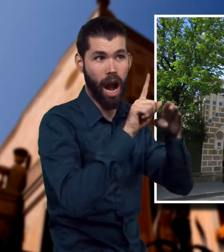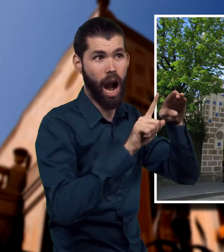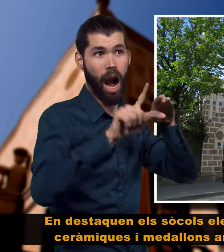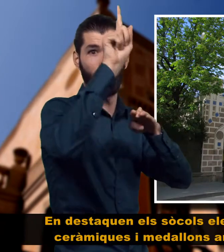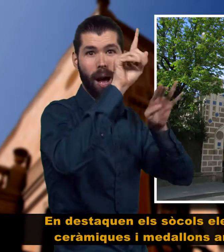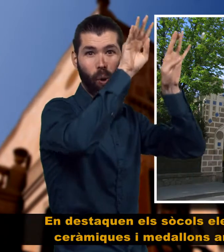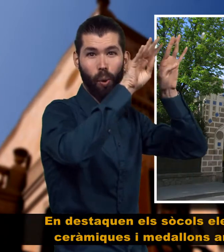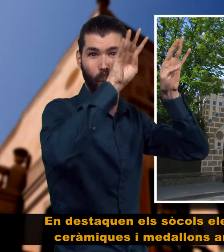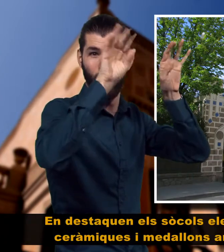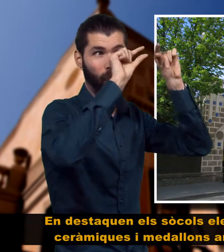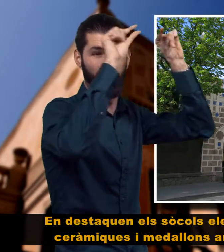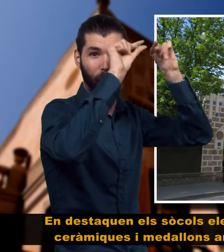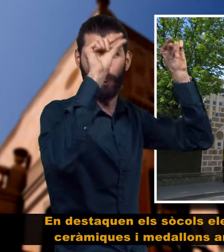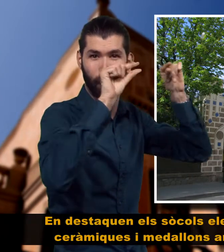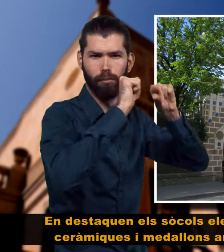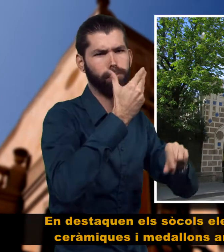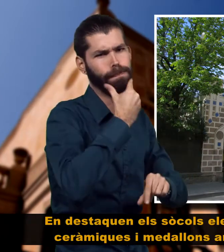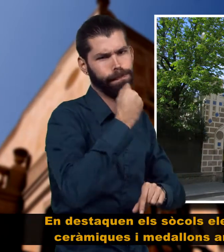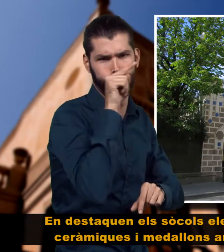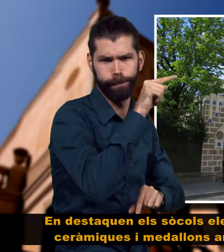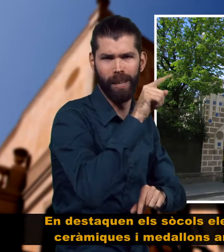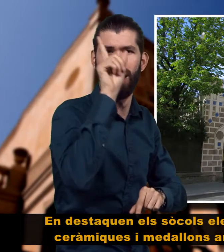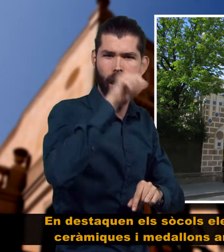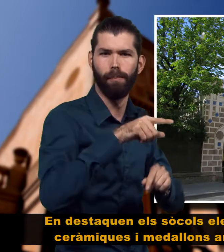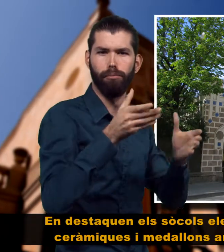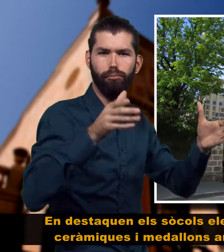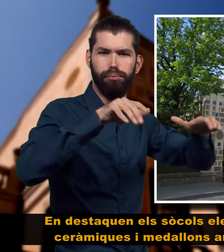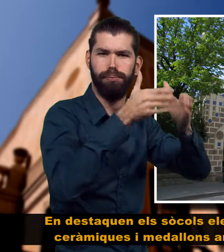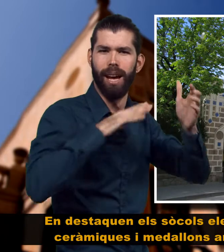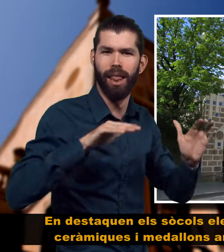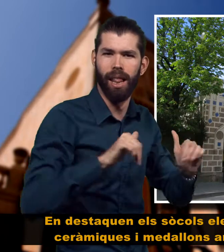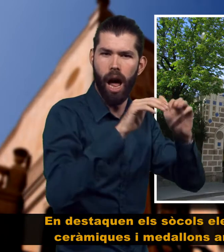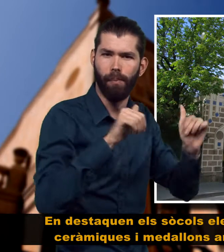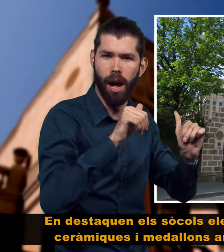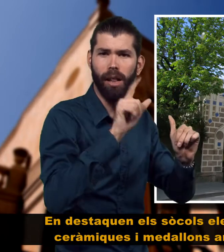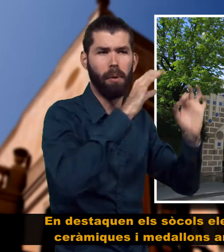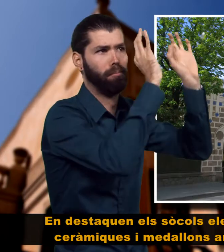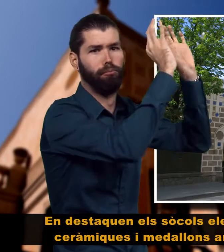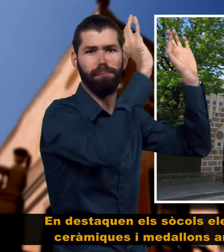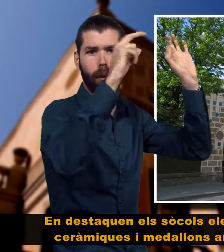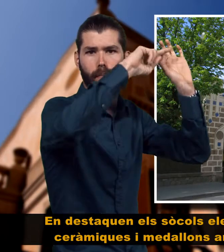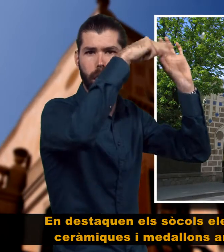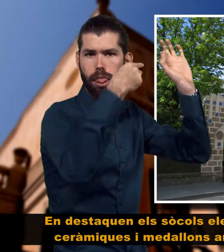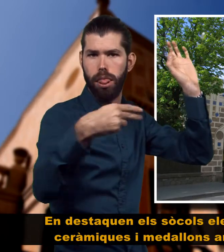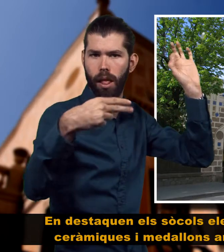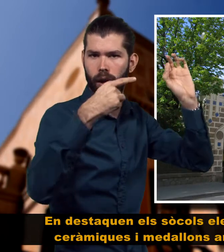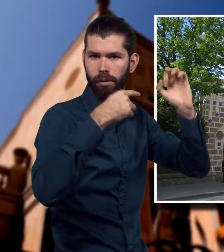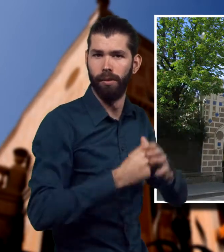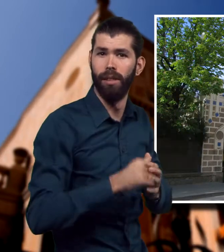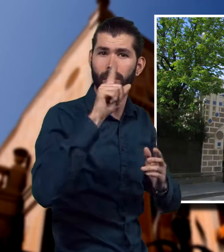En destaquen els sòcols elevat, l'ús d'impostes ceràmiques i marallons amb cintes verticals, els esgrafiats geomètrics i el